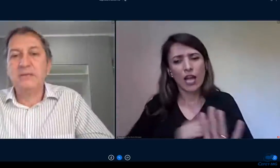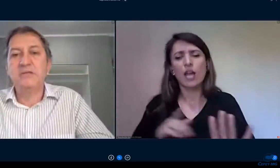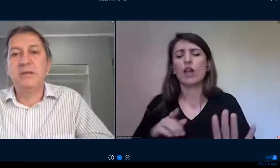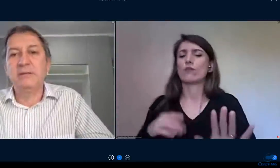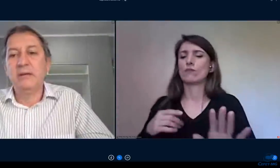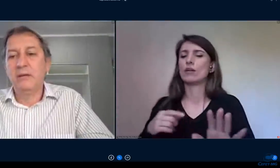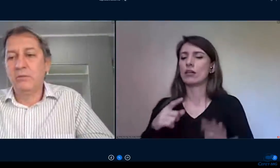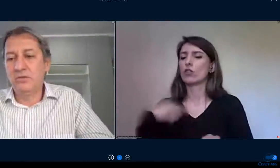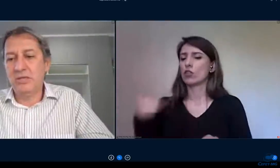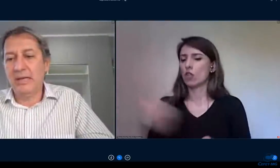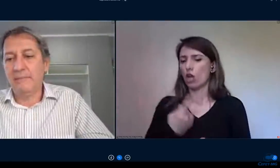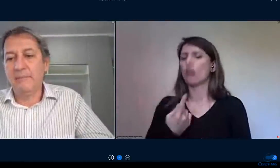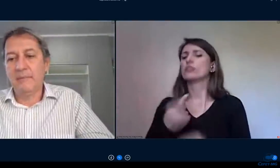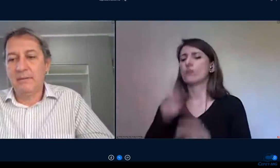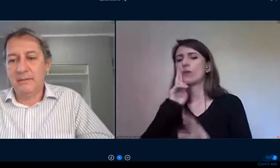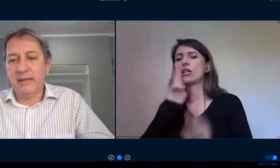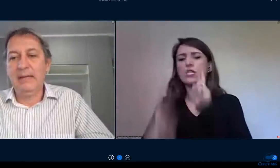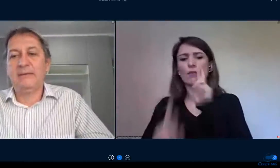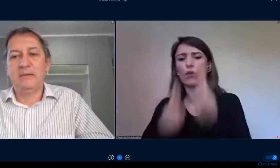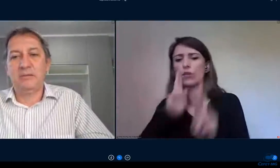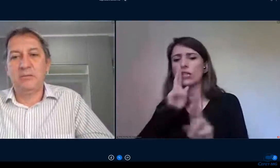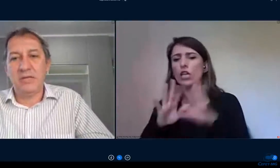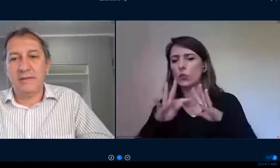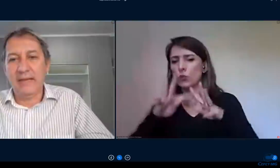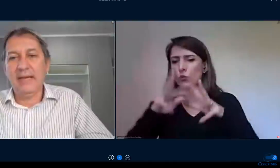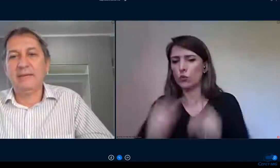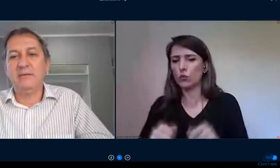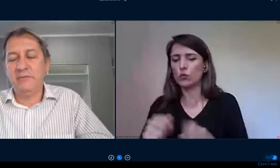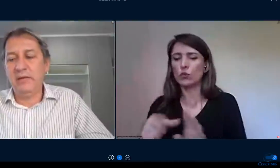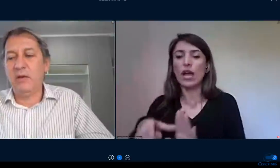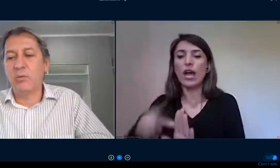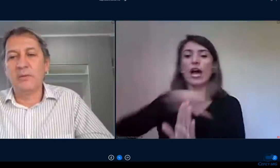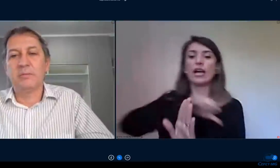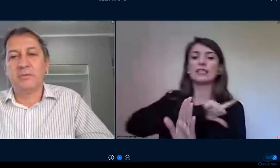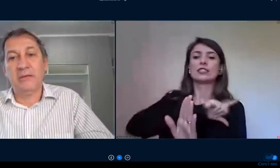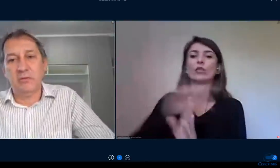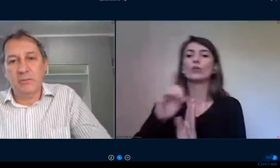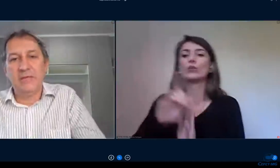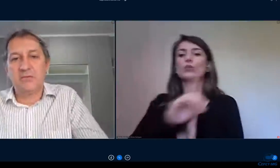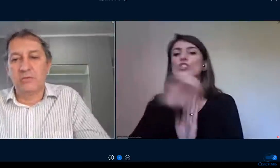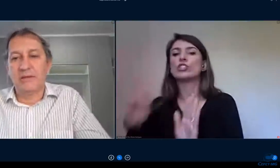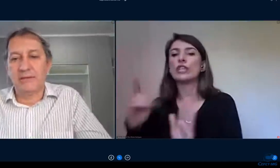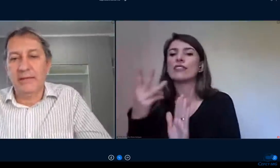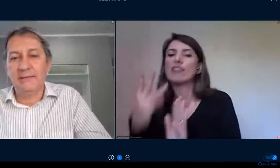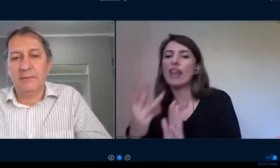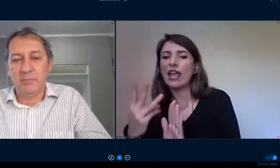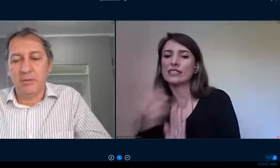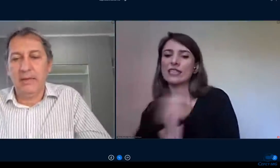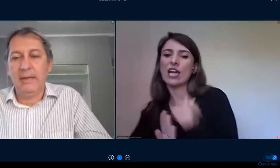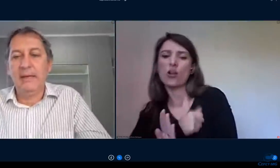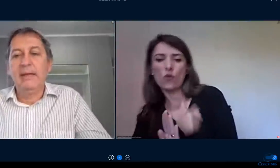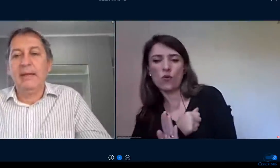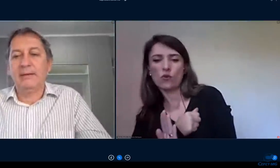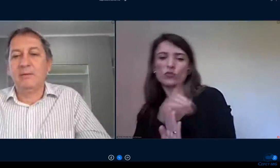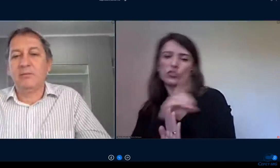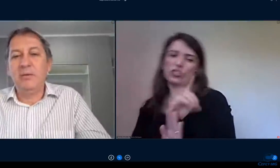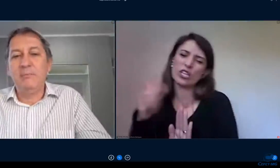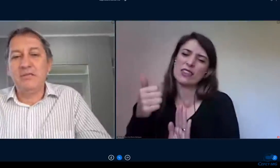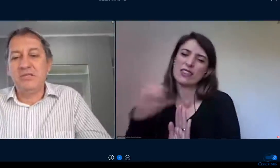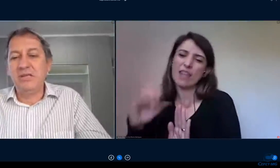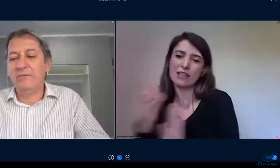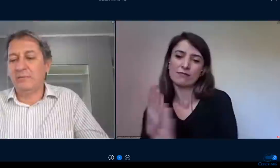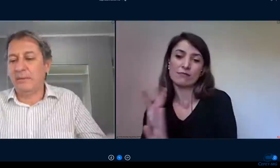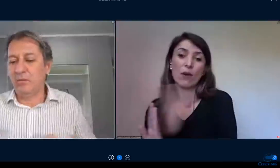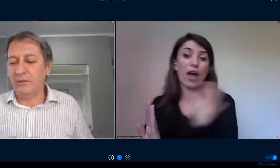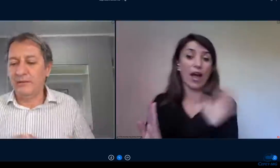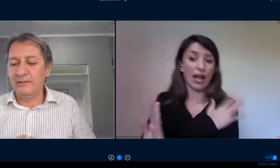antes do dia três antes do dia dez enfim algumas posteriormente com certeza porque elas não são